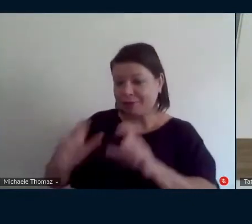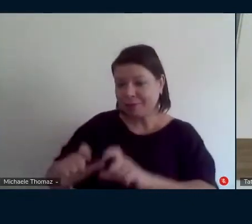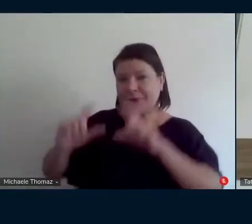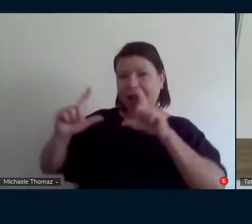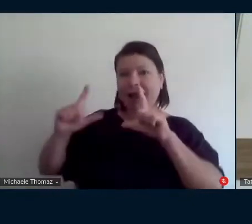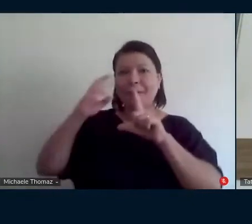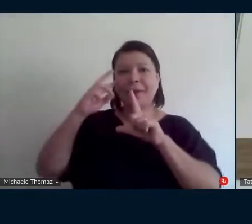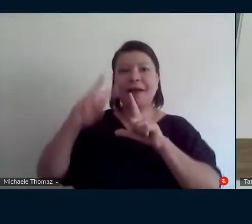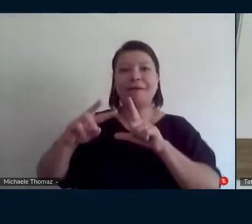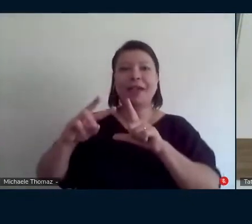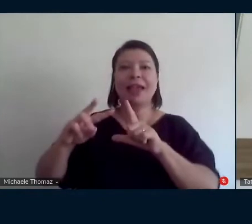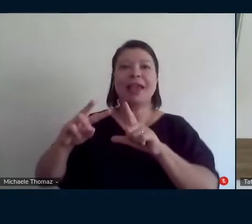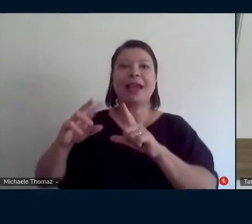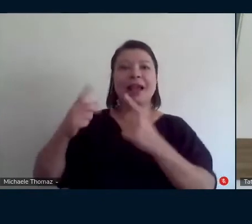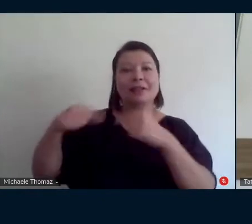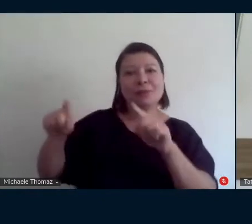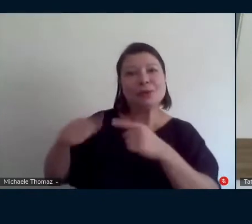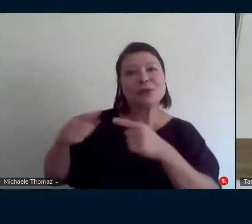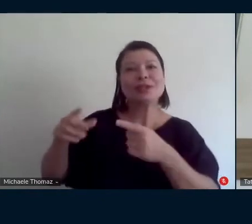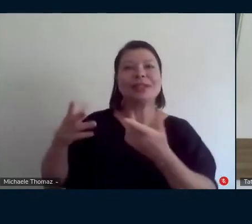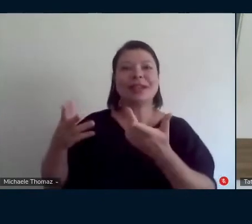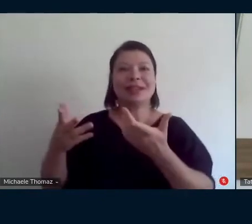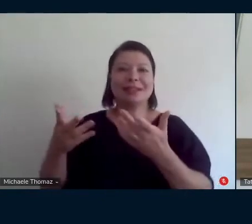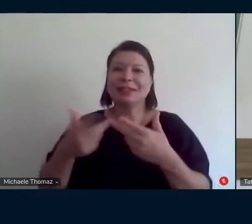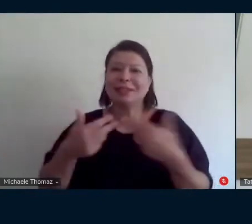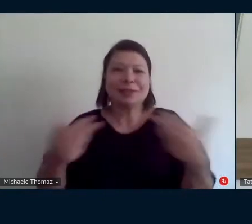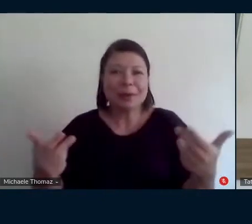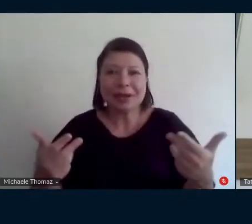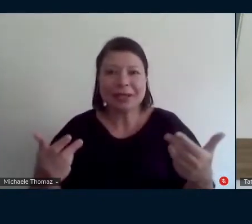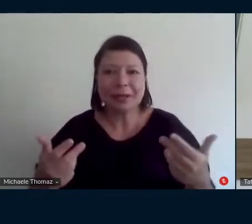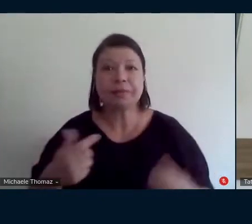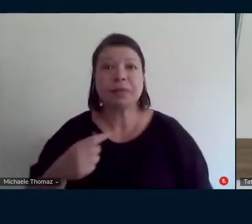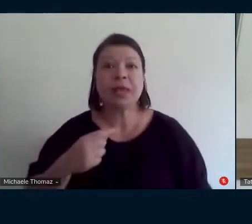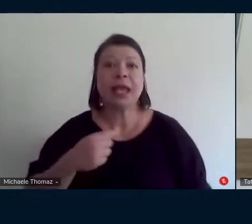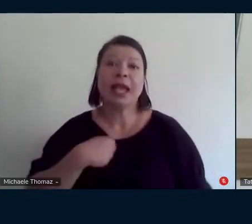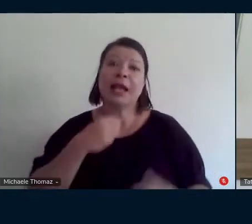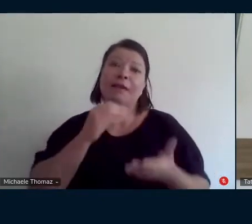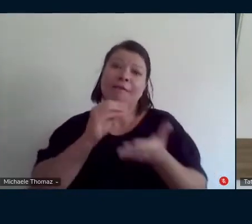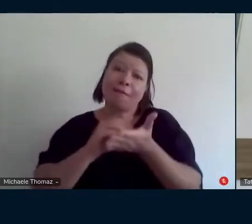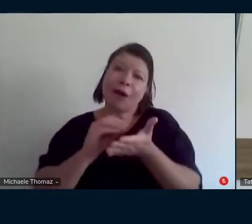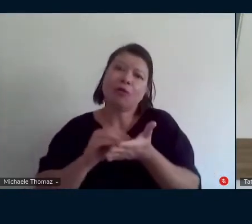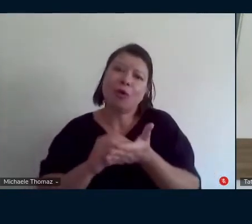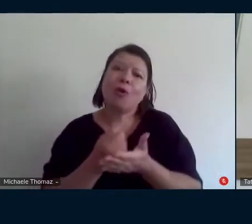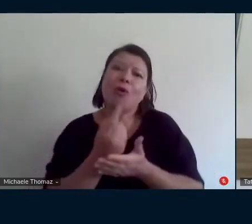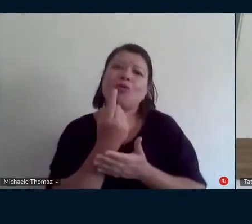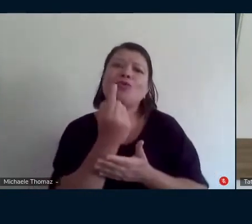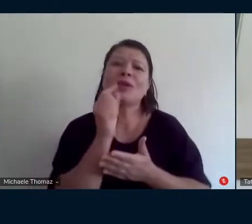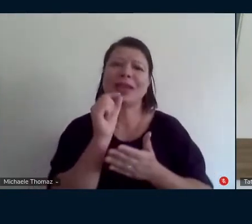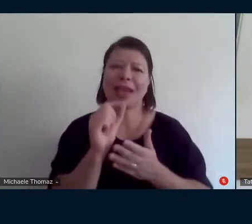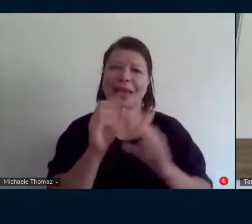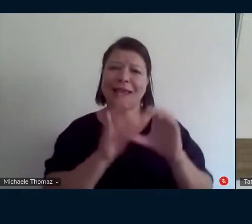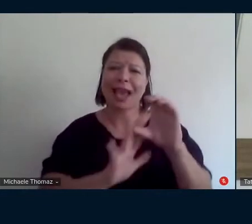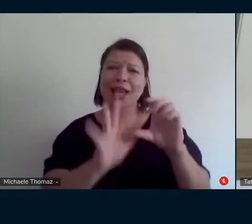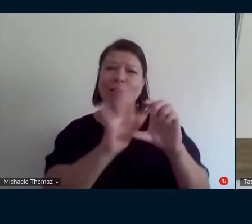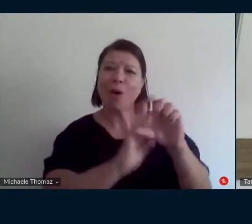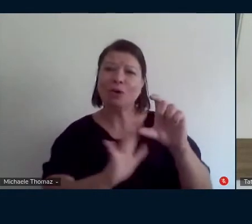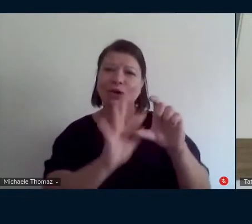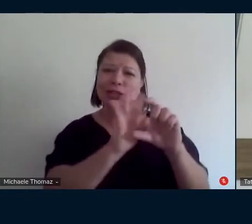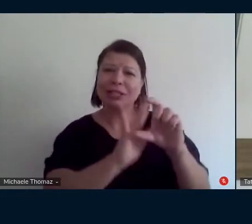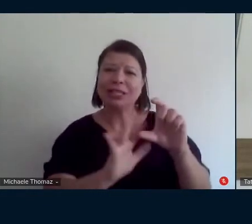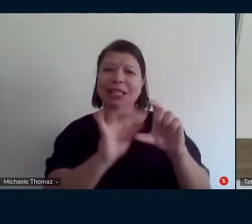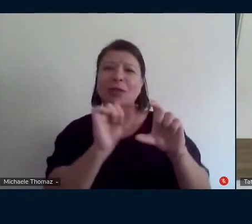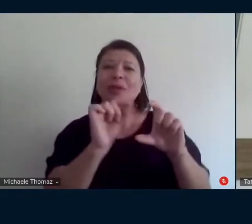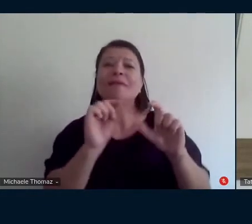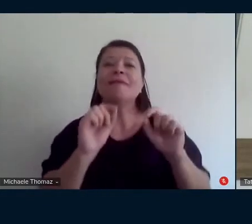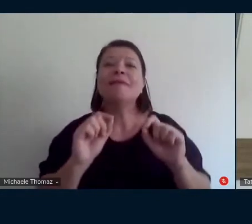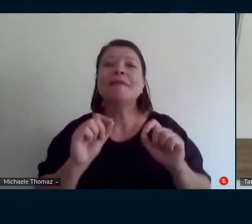eu não sei se você tem eu senti falta de um QR code que é a apresentação do show de talentos de vocês se você